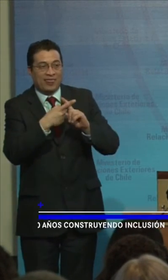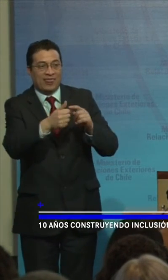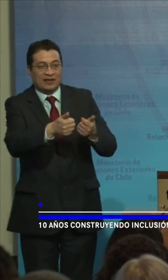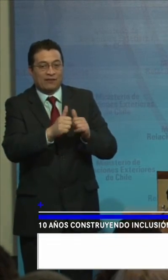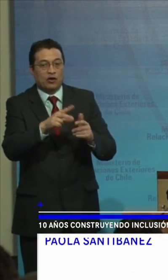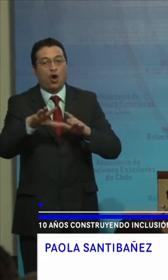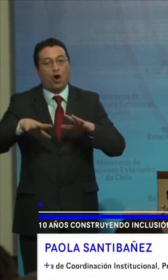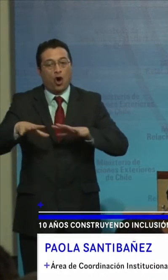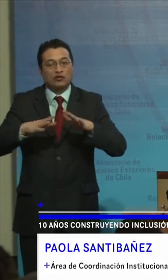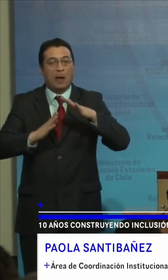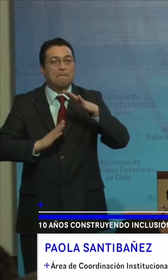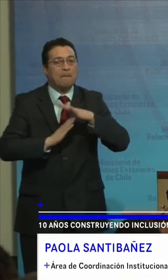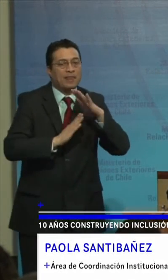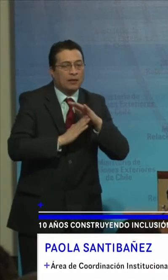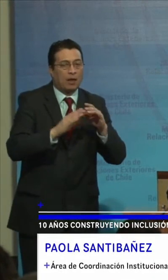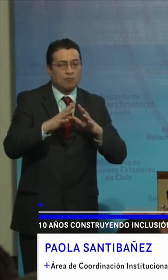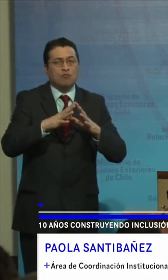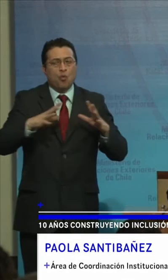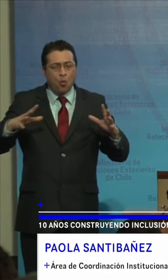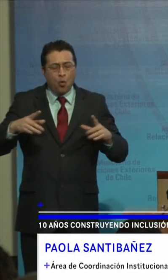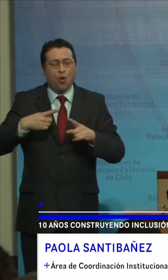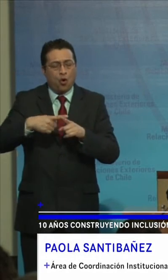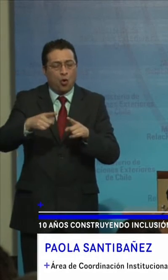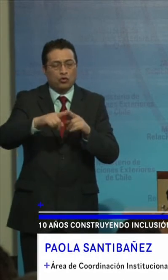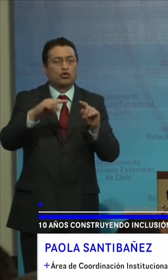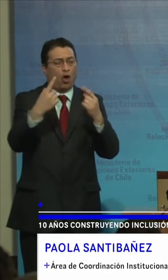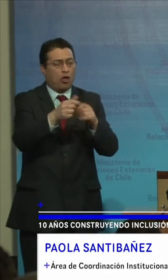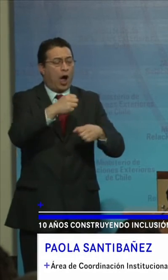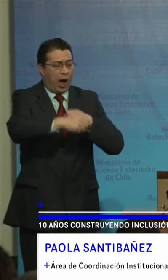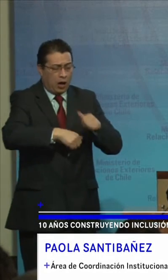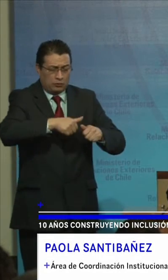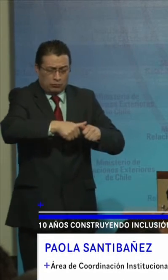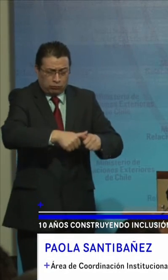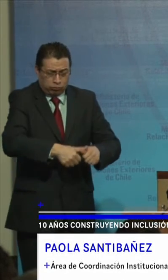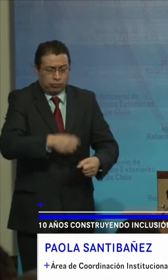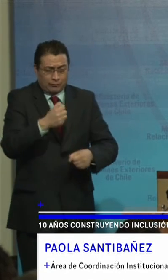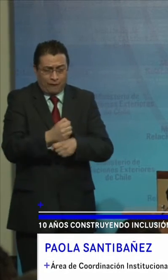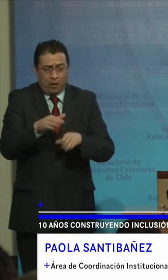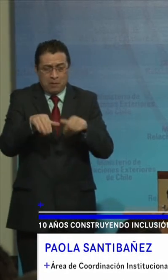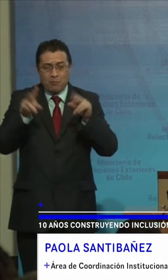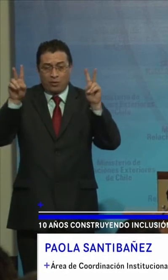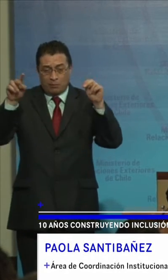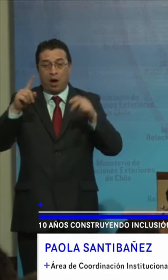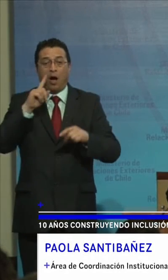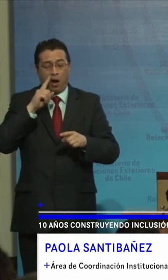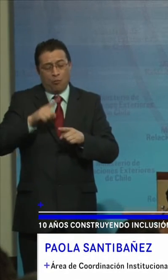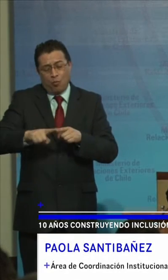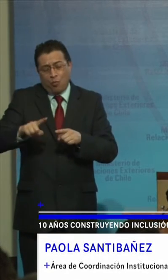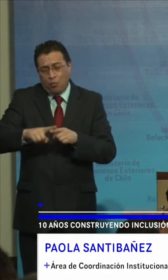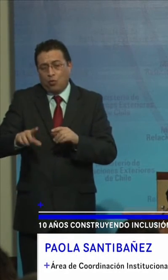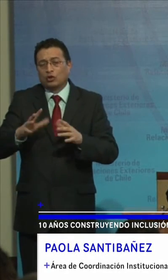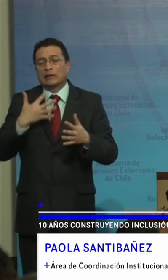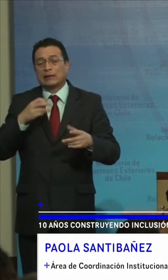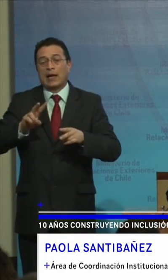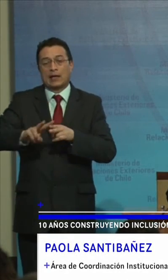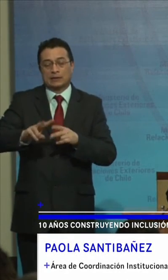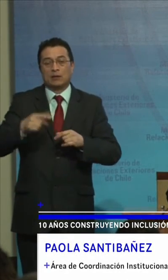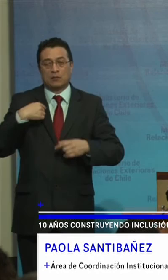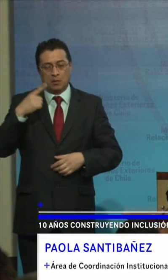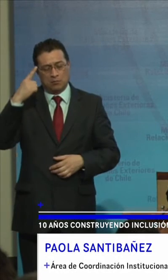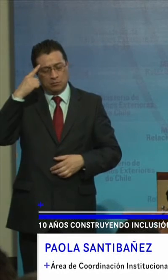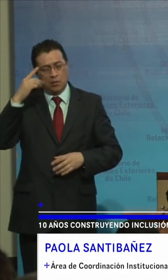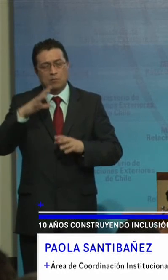cosas pendientes Es muy alta Porque todos los que Llevamos mucho tiempo Trabajando en estos temas Sabemos que hay mucho Por hacer Me parece